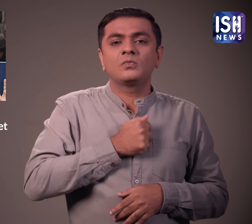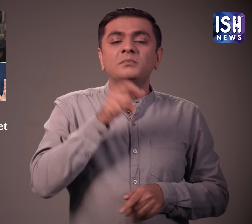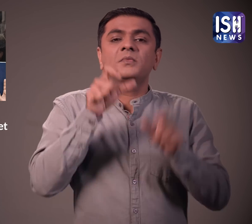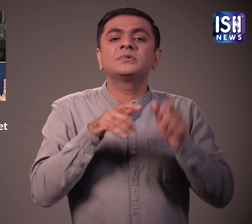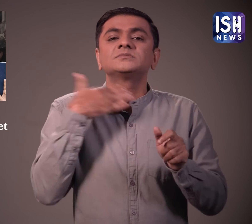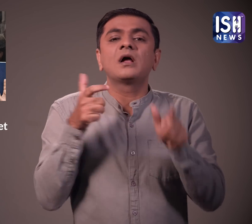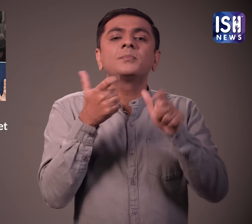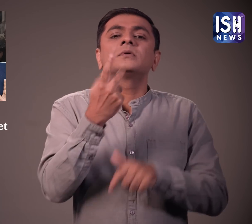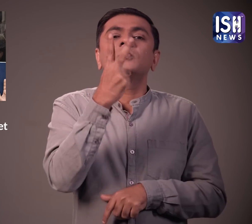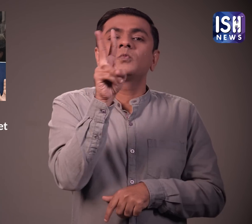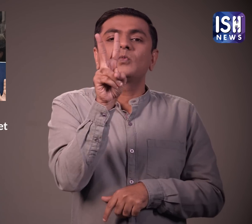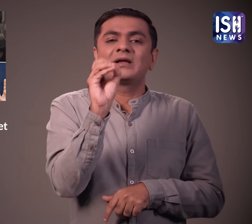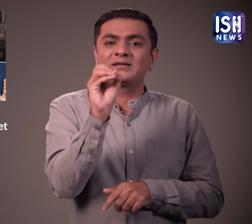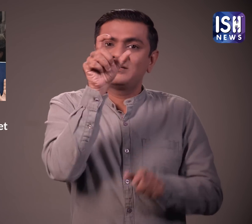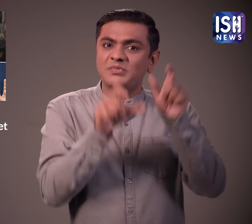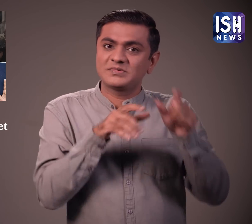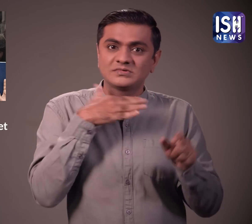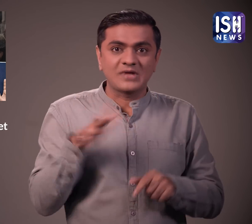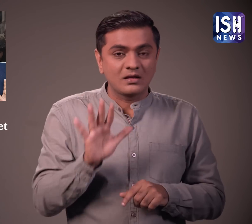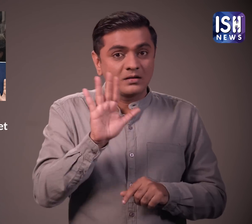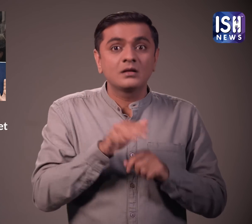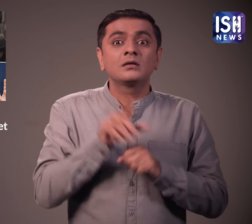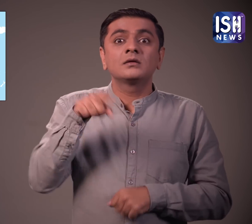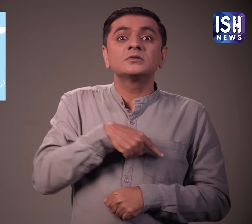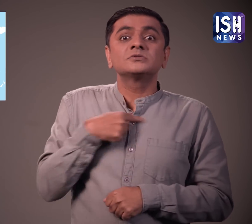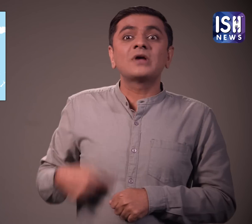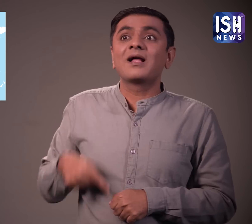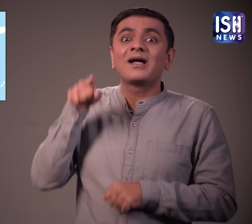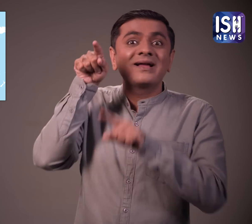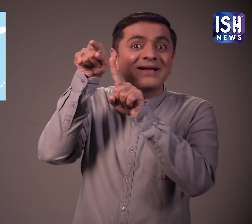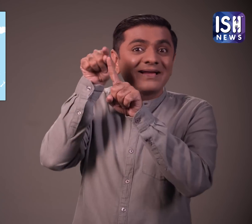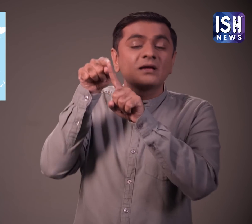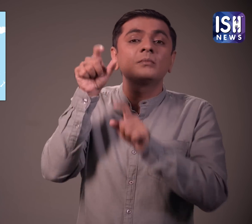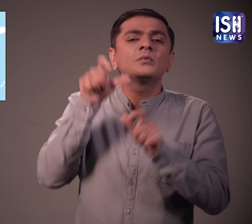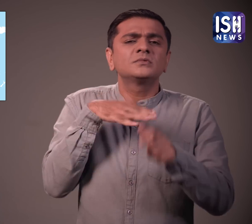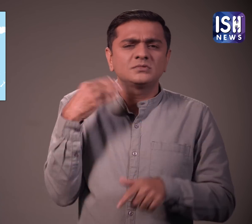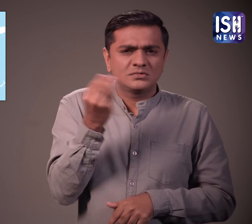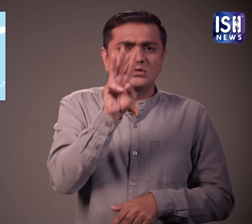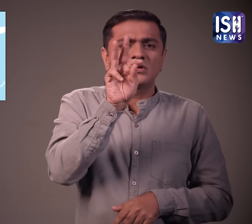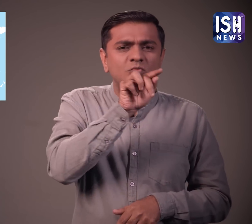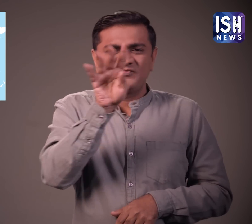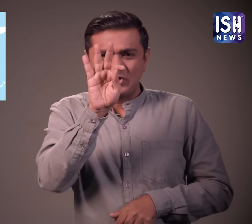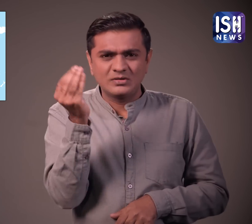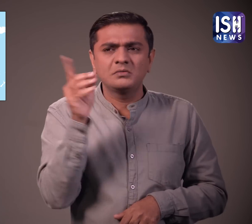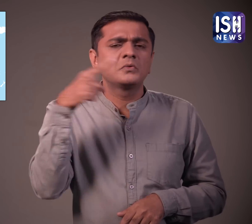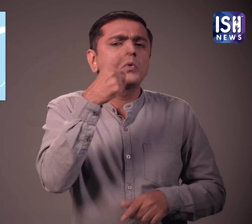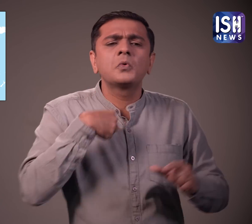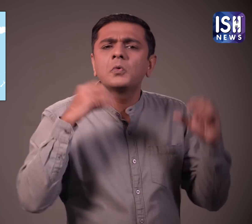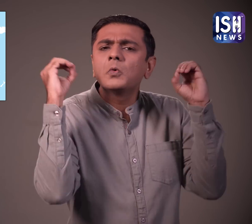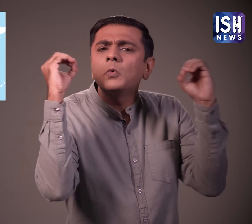अपने 20 जवानों को खो दिया चीन ने भी 30-40 सैनिकों को खो दिया लेकिन वह इस दावे